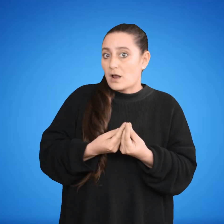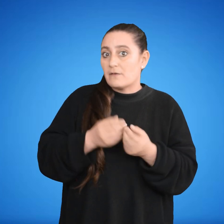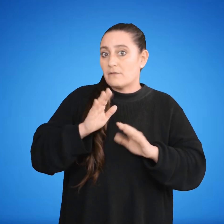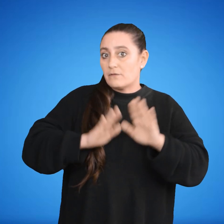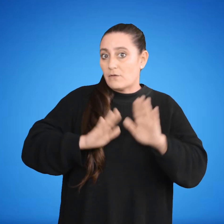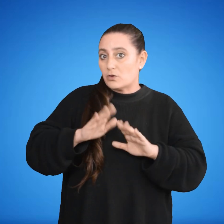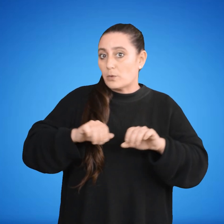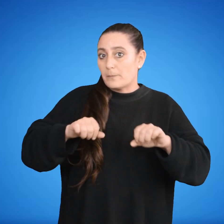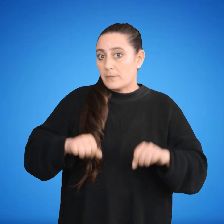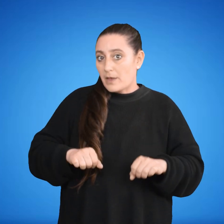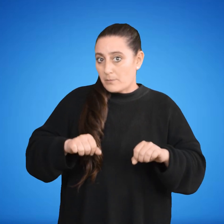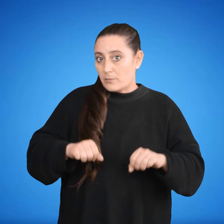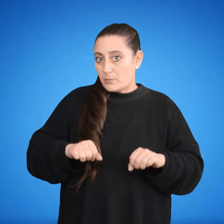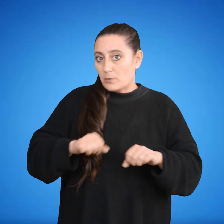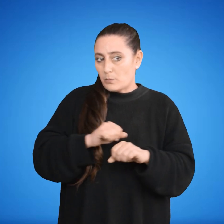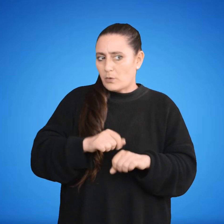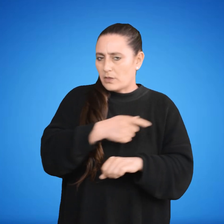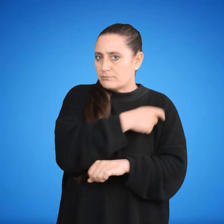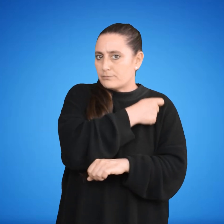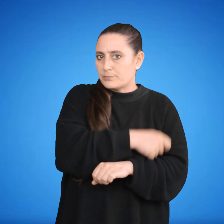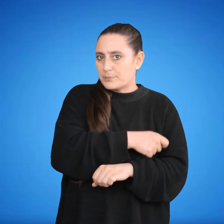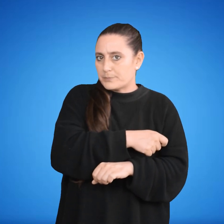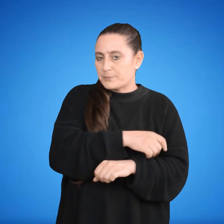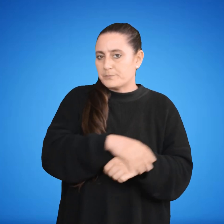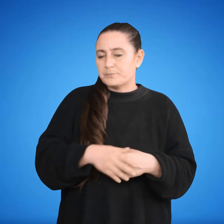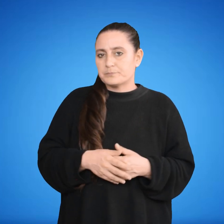componentes, los miembros de las juntas locales no electivas.